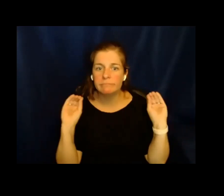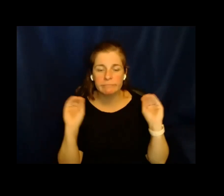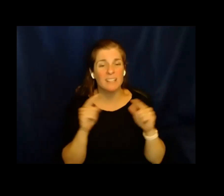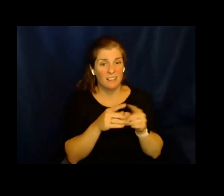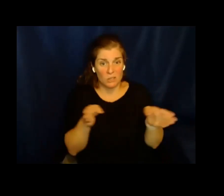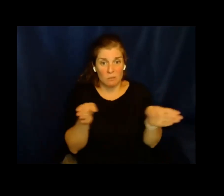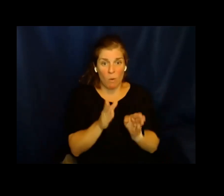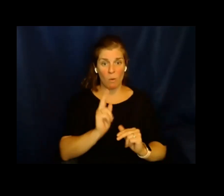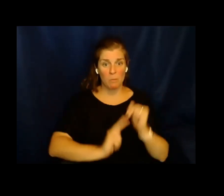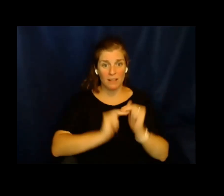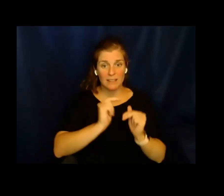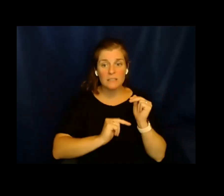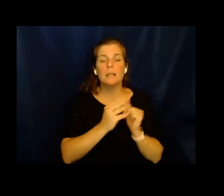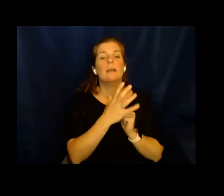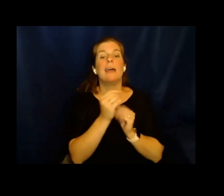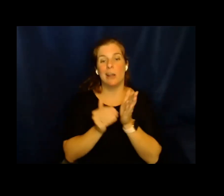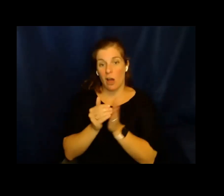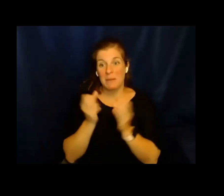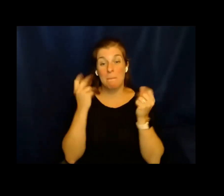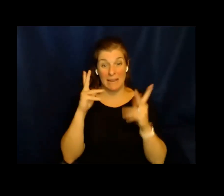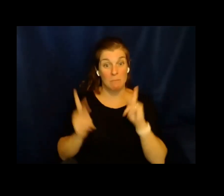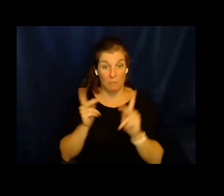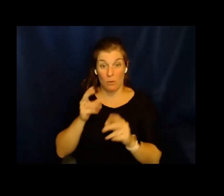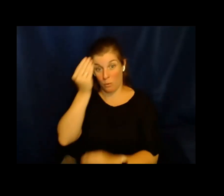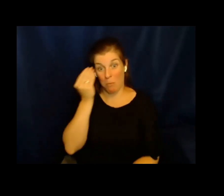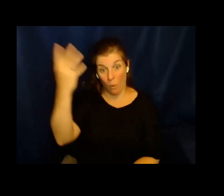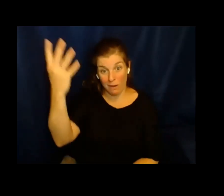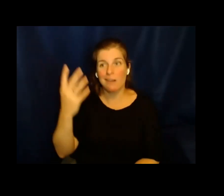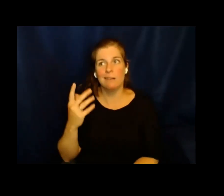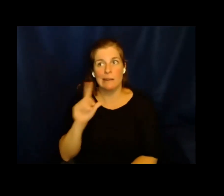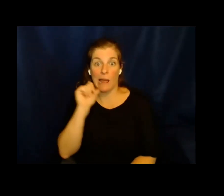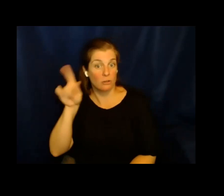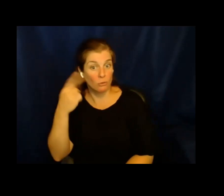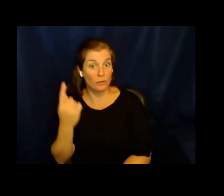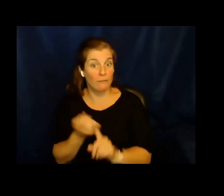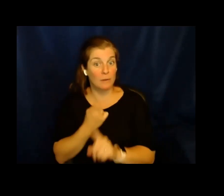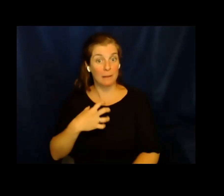muy pequeños y a veces no solamente